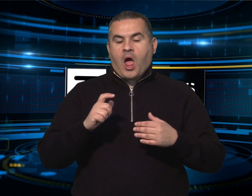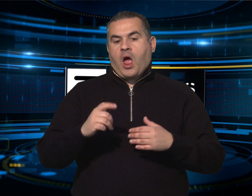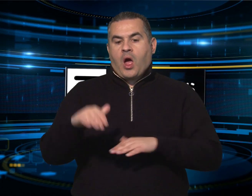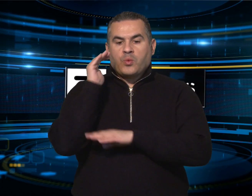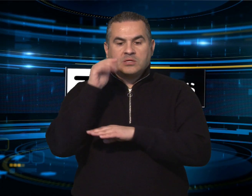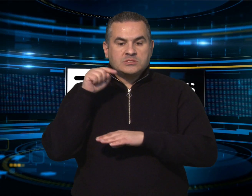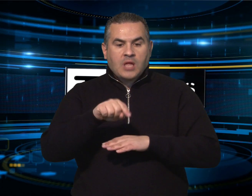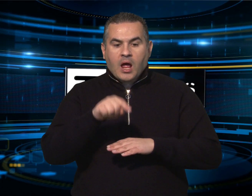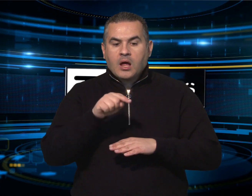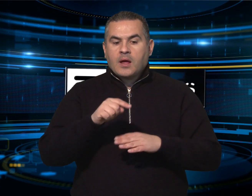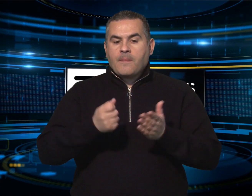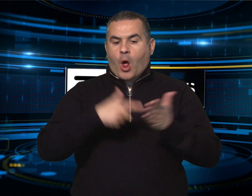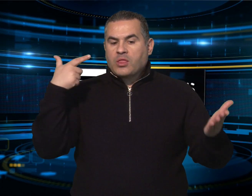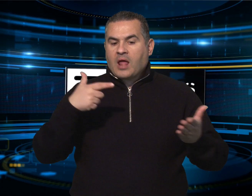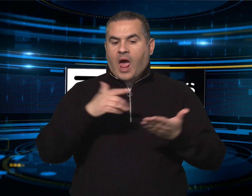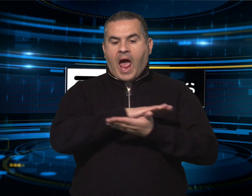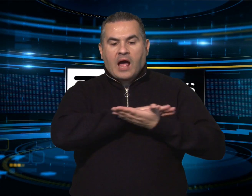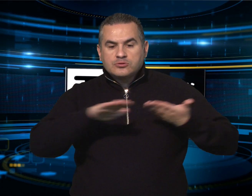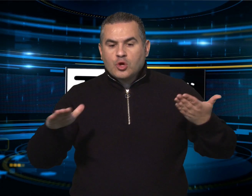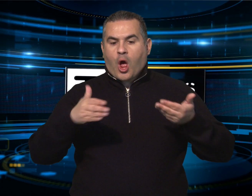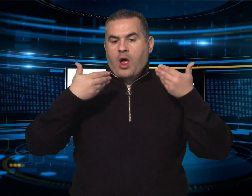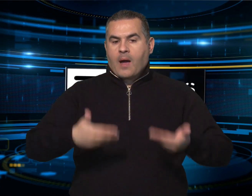più 6%, con un trend positivo anche nel 2023.